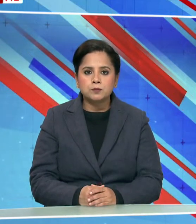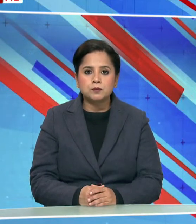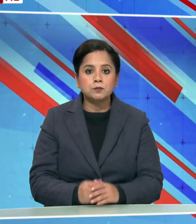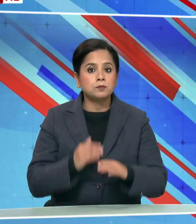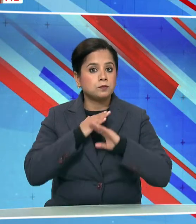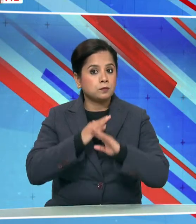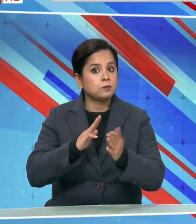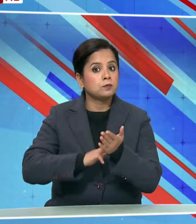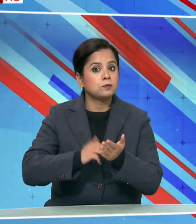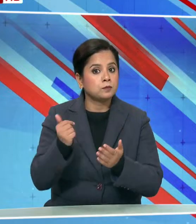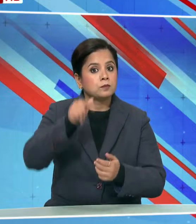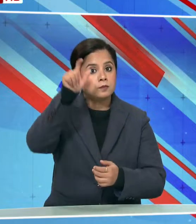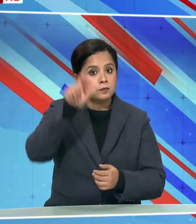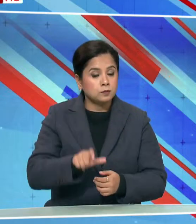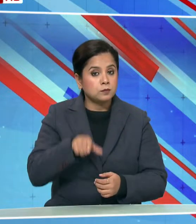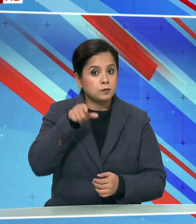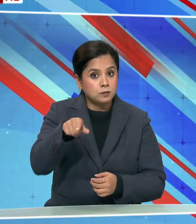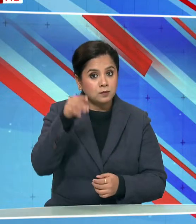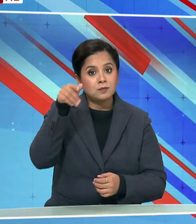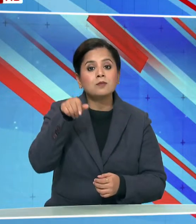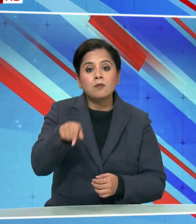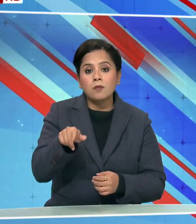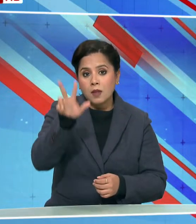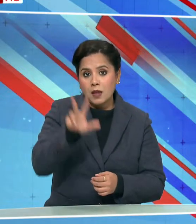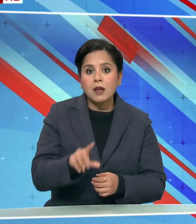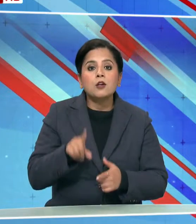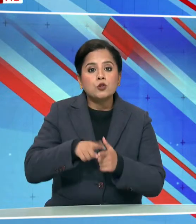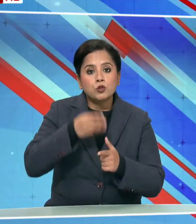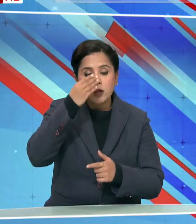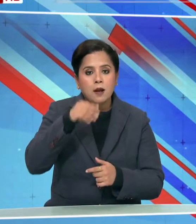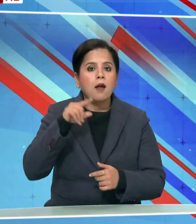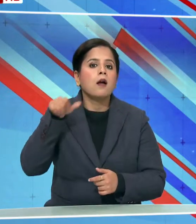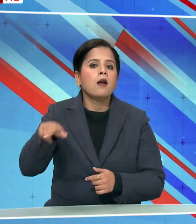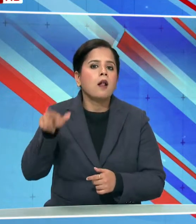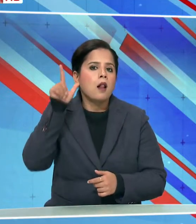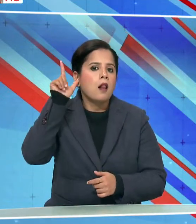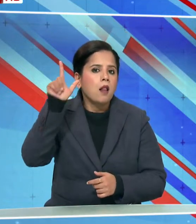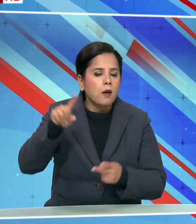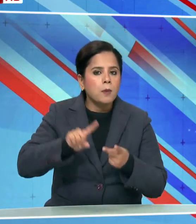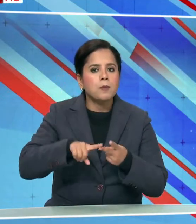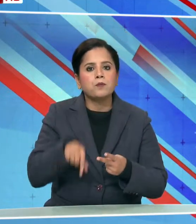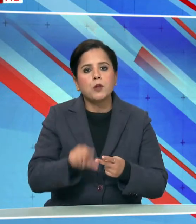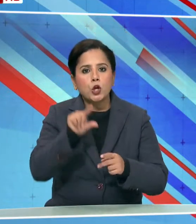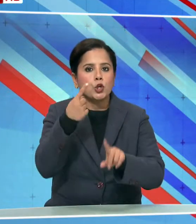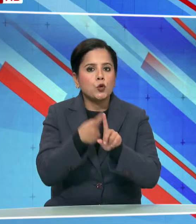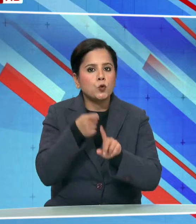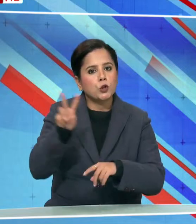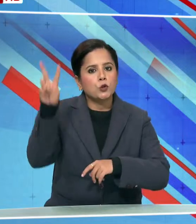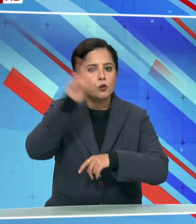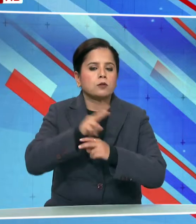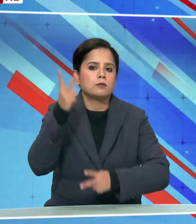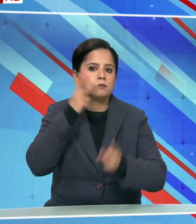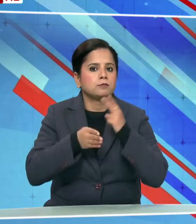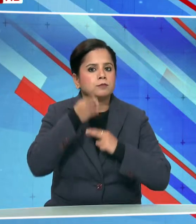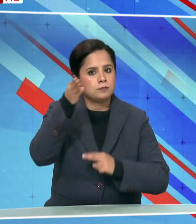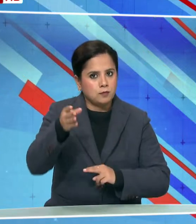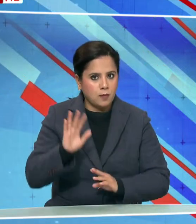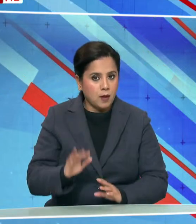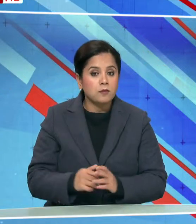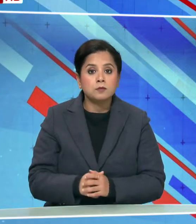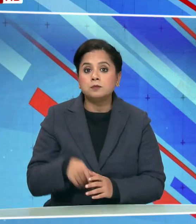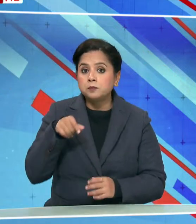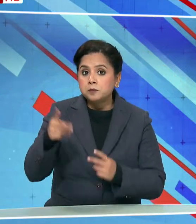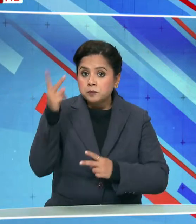रक्षा मंत्री राजनाज सिह आठ जन्वरी को लंडन युनाइटिट किंग्डम की दो दिवसी यात्रा पर रवाना होंगे